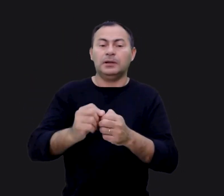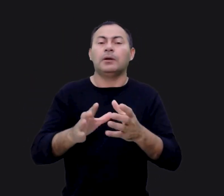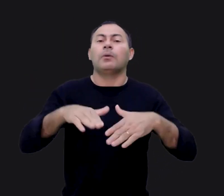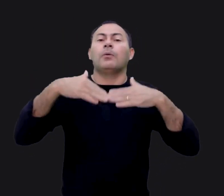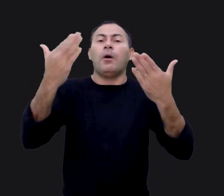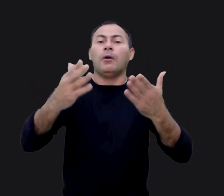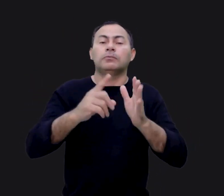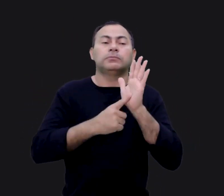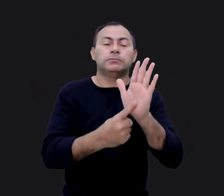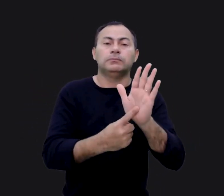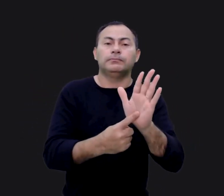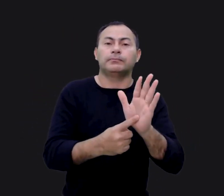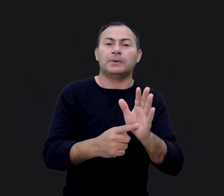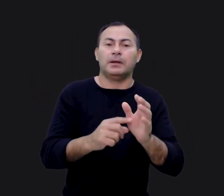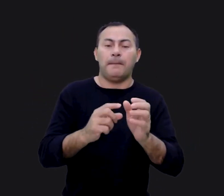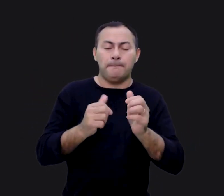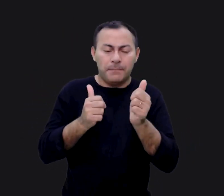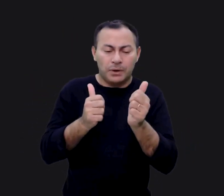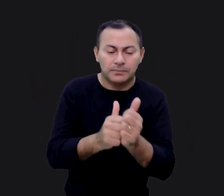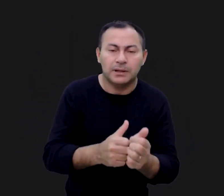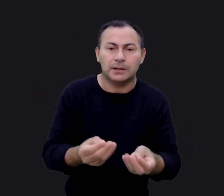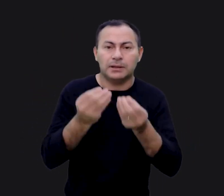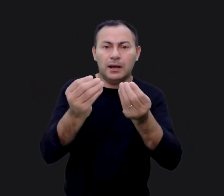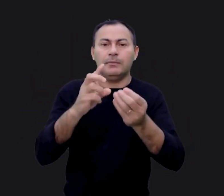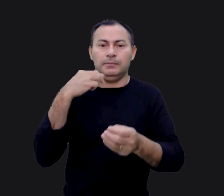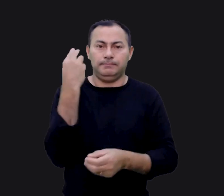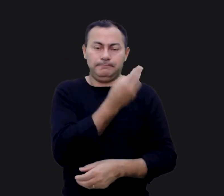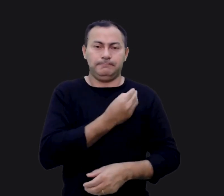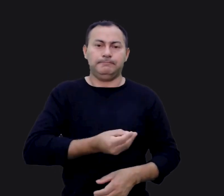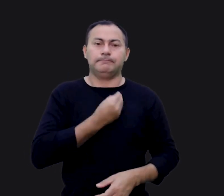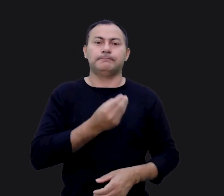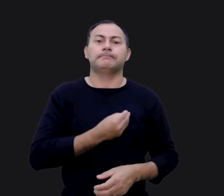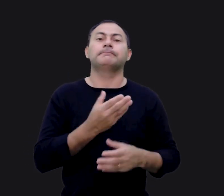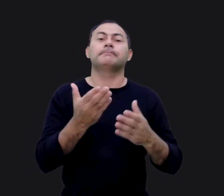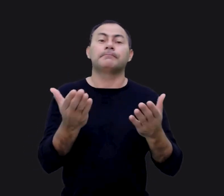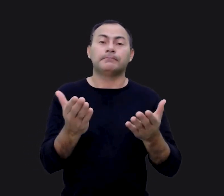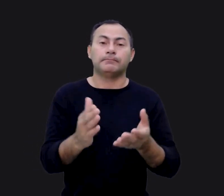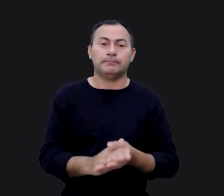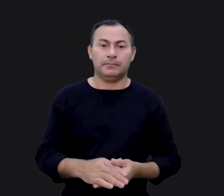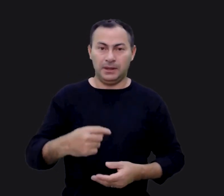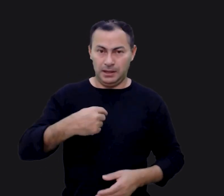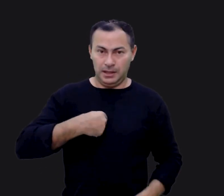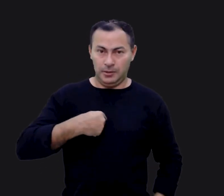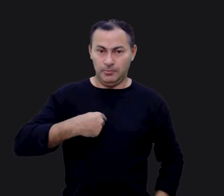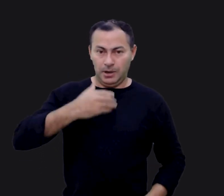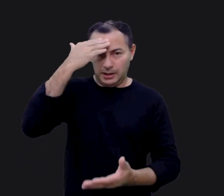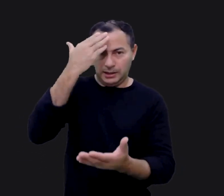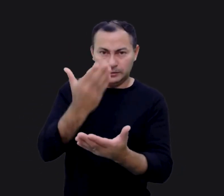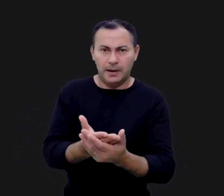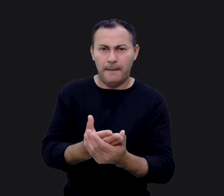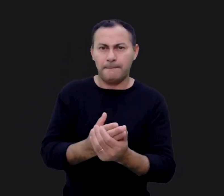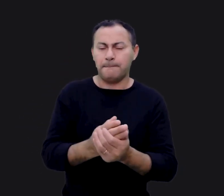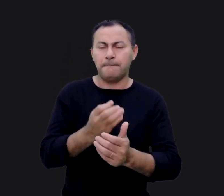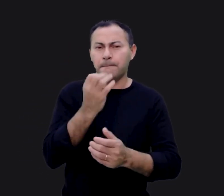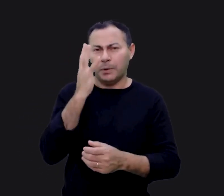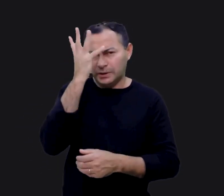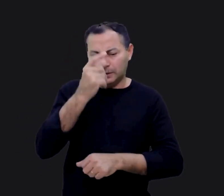isso e quais os resultados que essa aproximação traz para as nossas vidas? Eu acredito que uma bela hora para